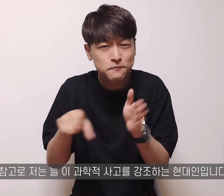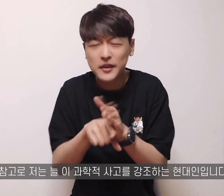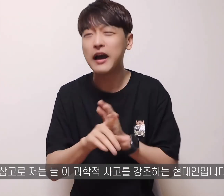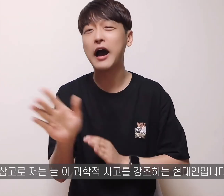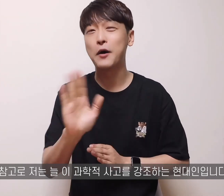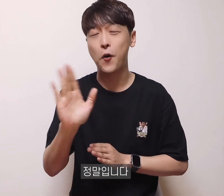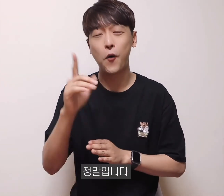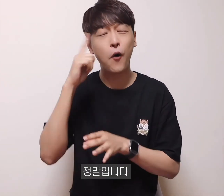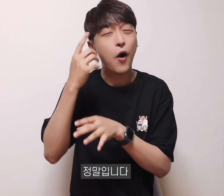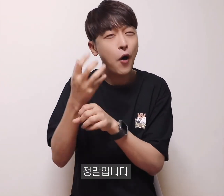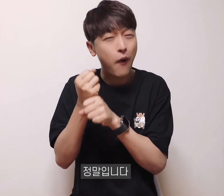정말입니다